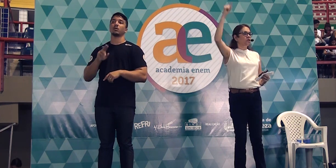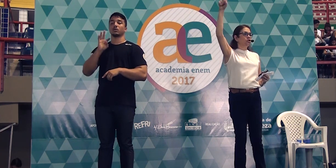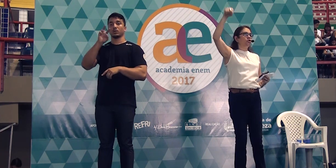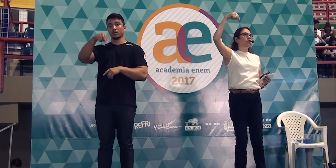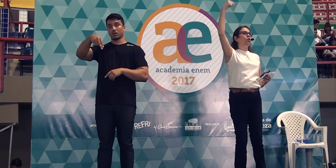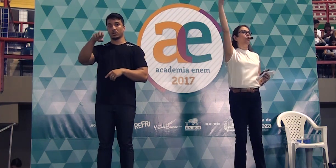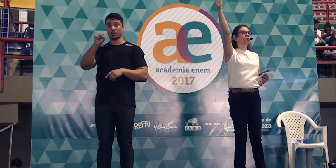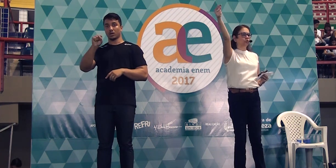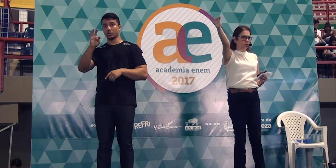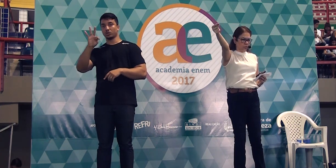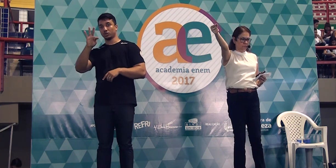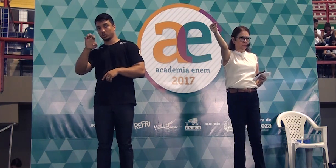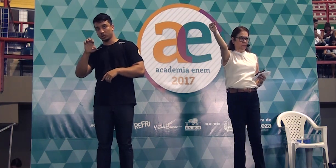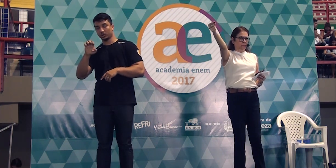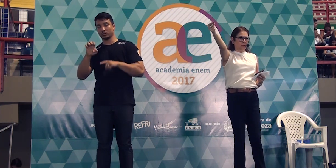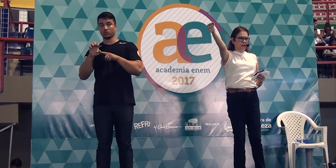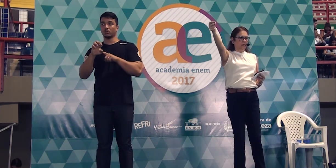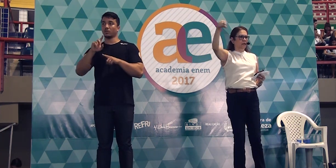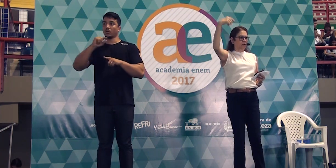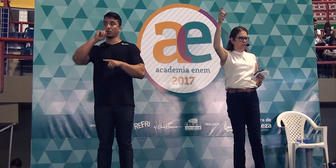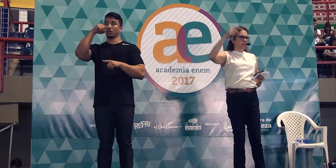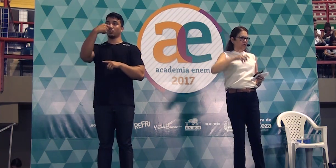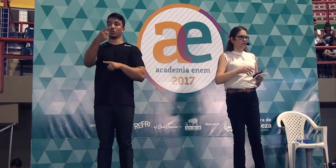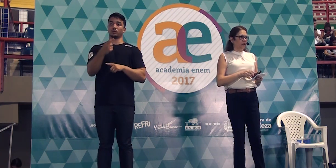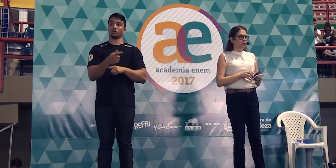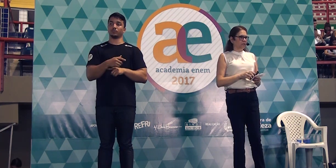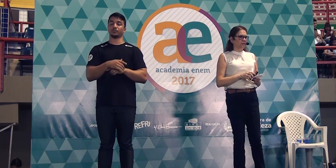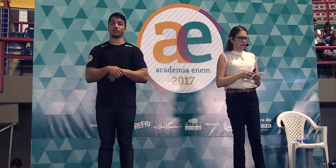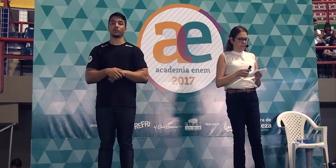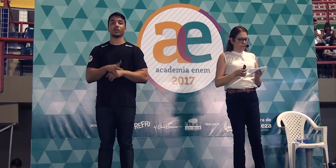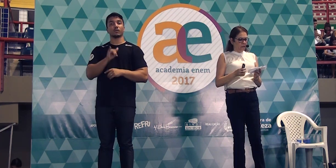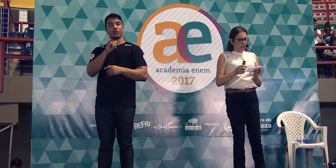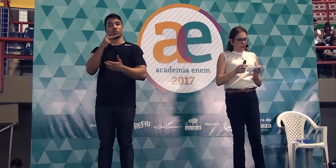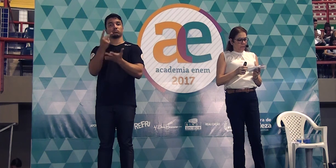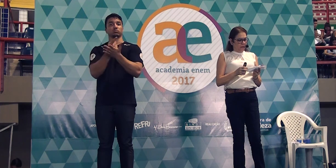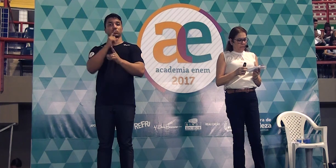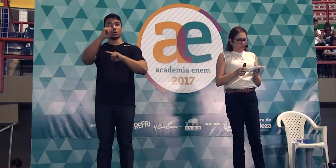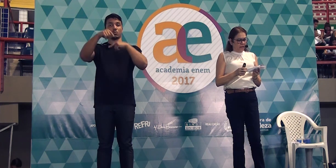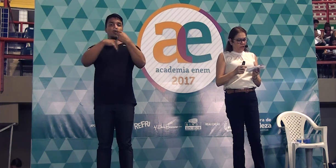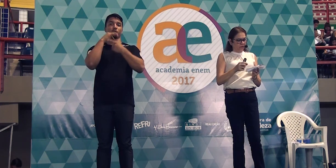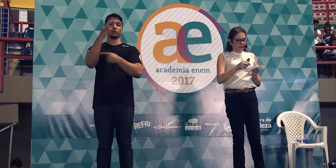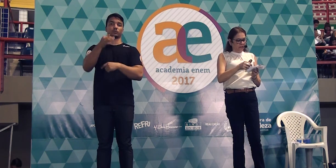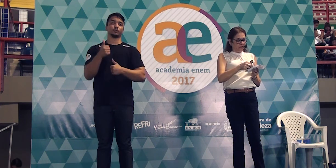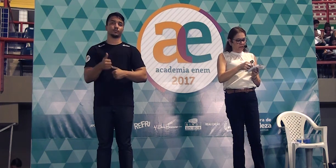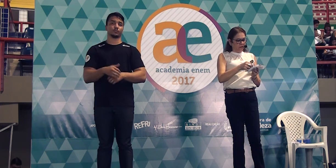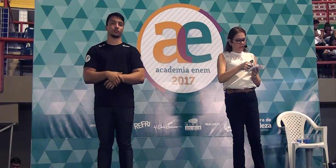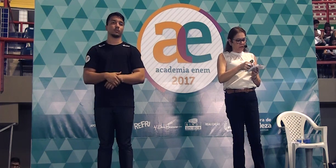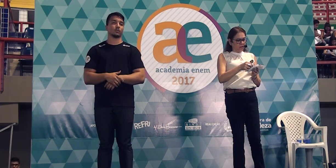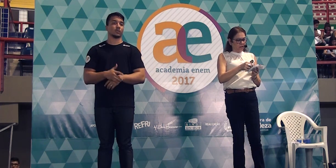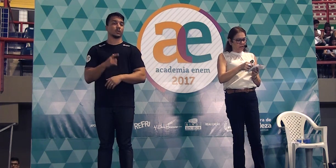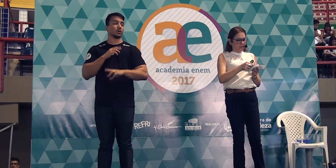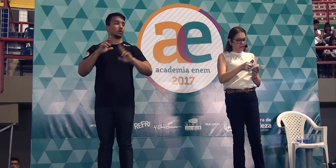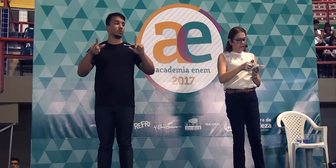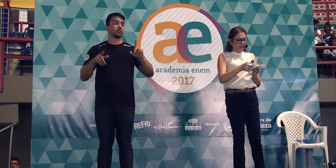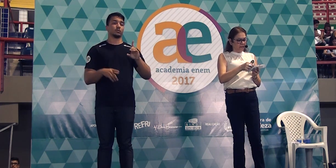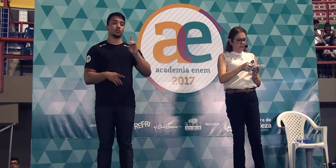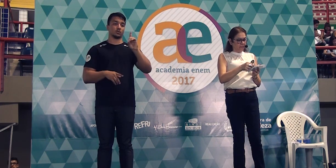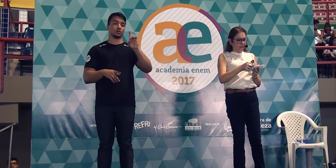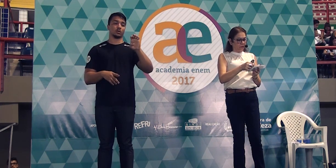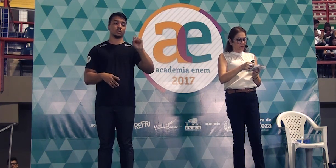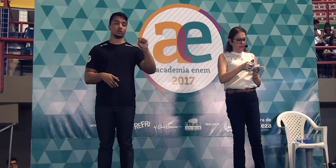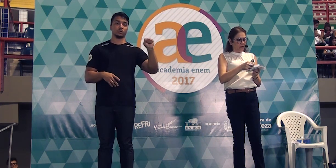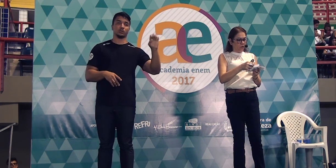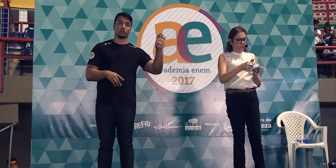neste encontro tá? Que a gente ainda vai acontecer. Bem, a diferença entre deste e